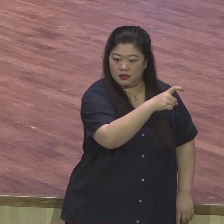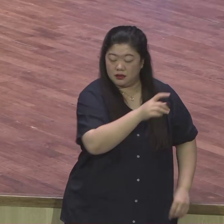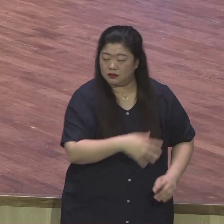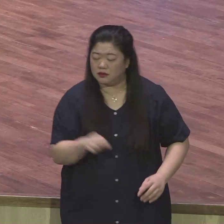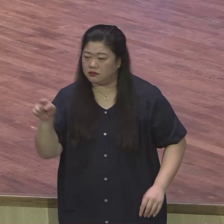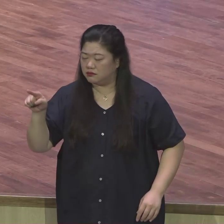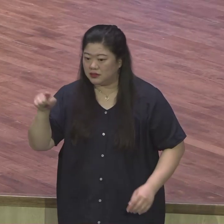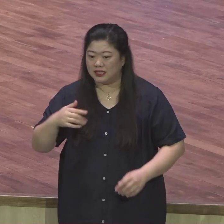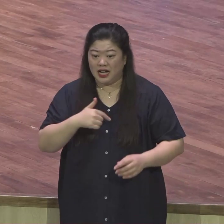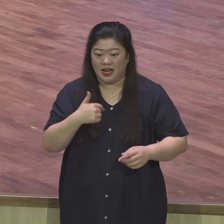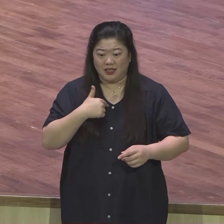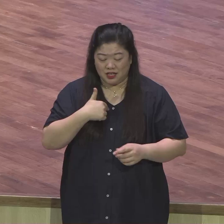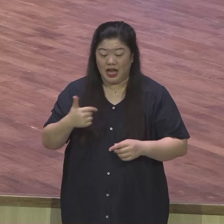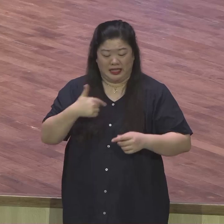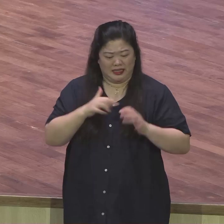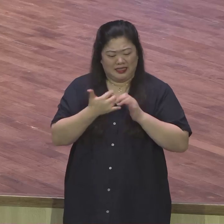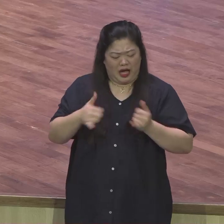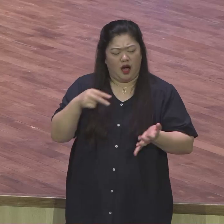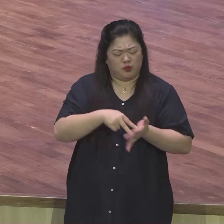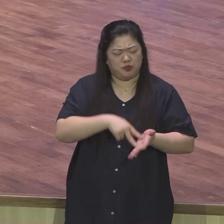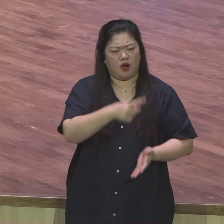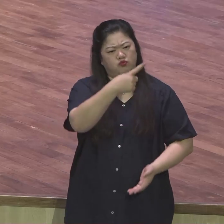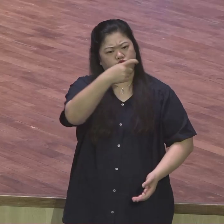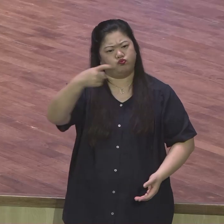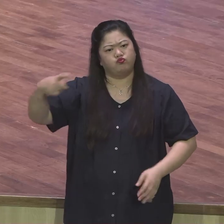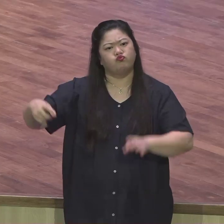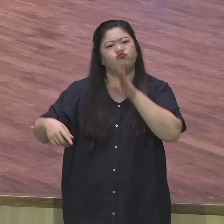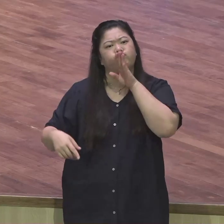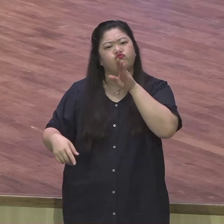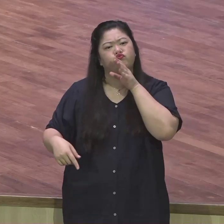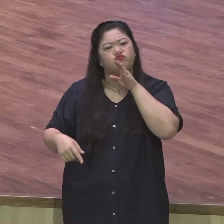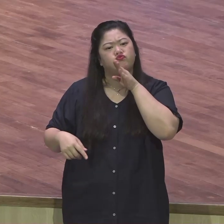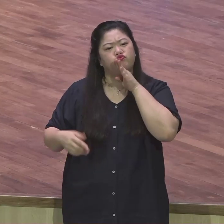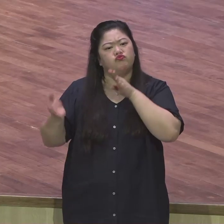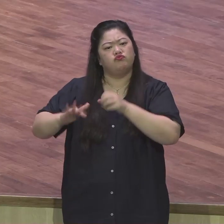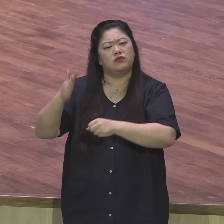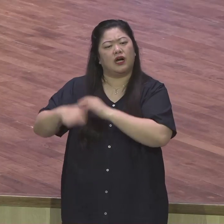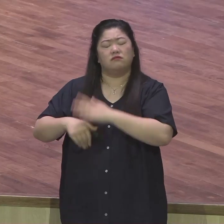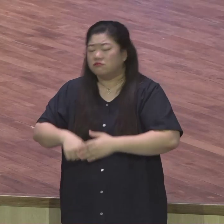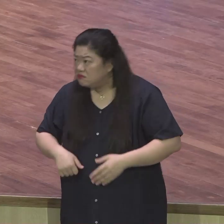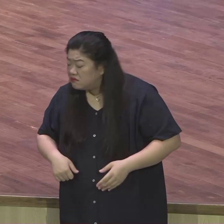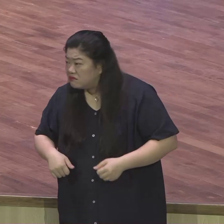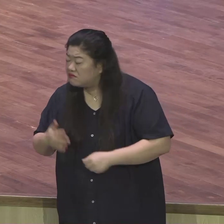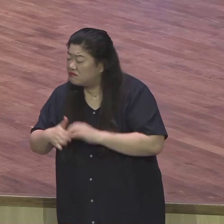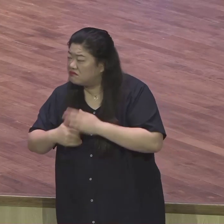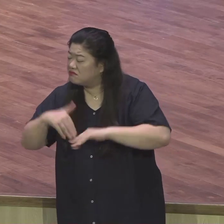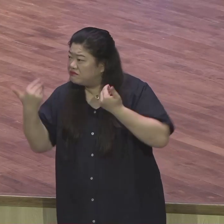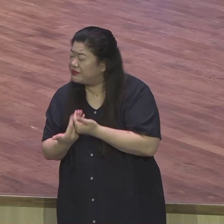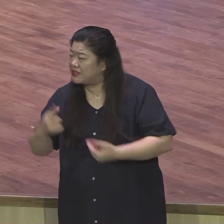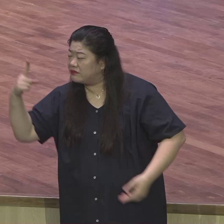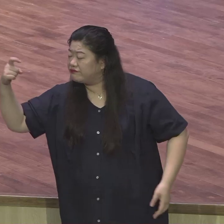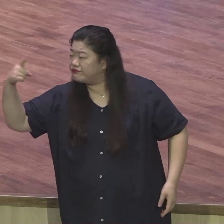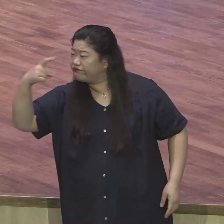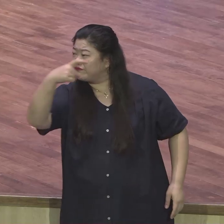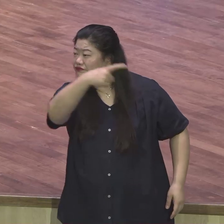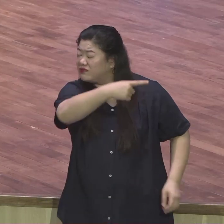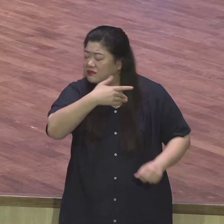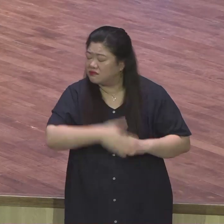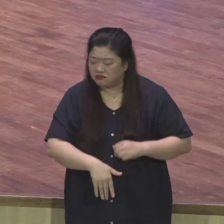우리는요. 문제와 사건이 닥치면 도대체 이런 일을 내가 왜 당해야 하는지 이해할 수 없을 때가 있어요.